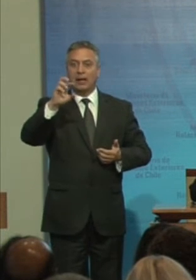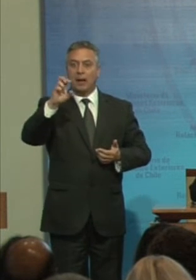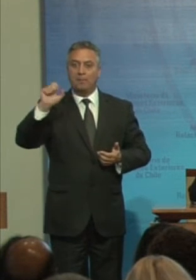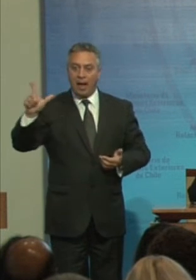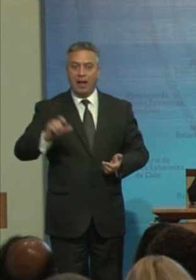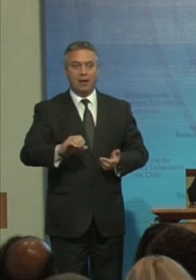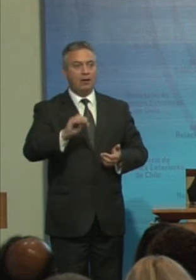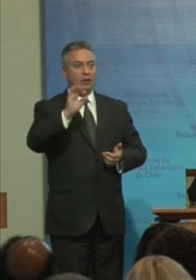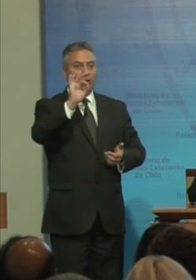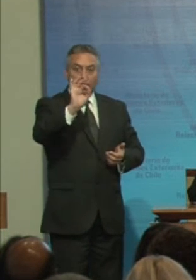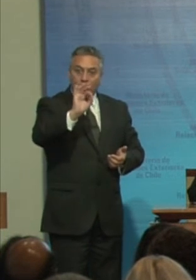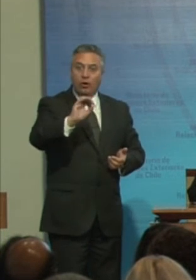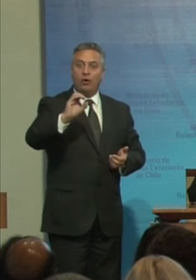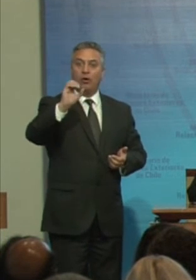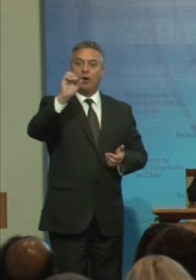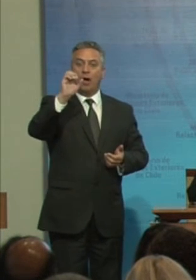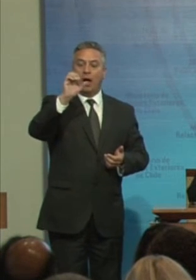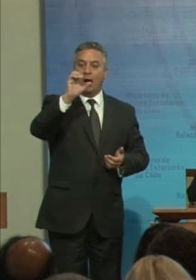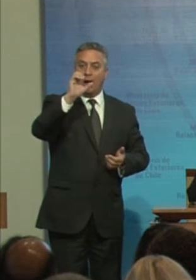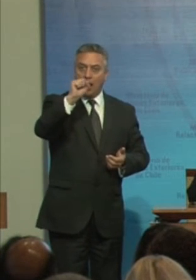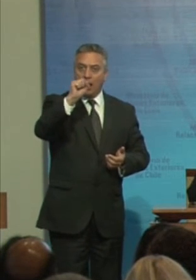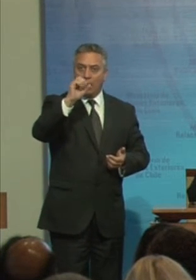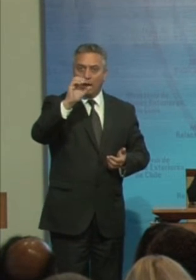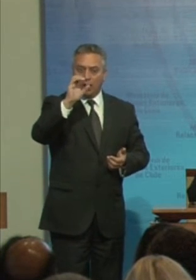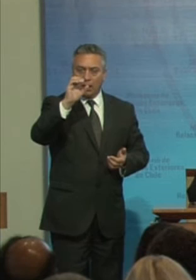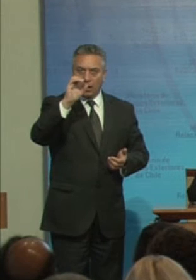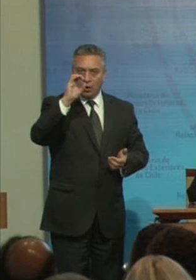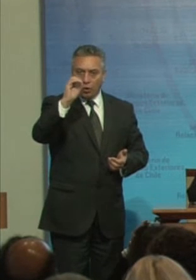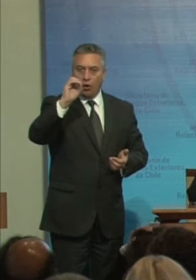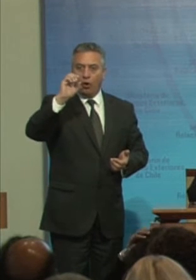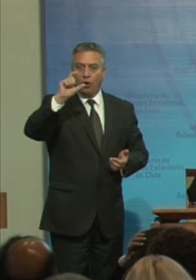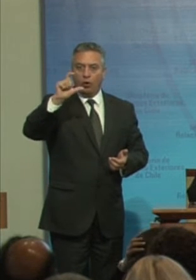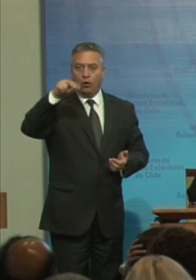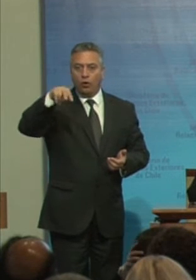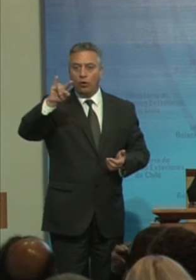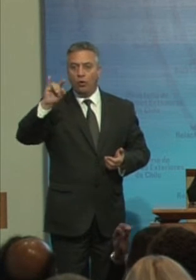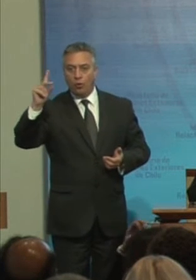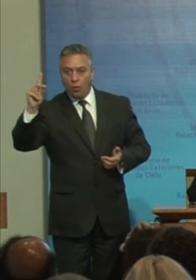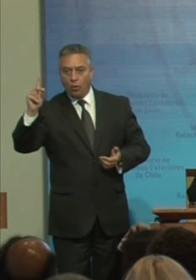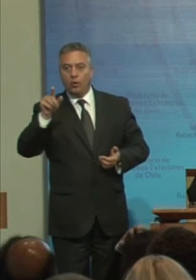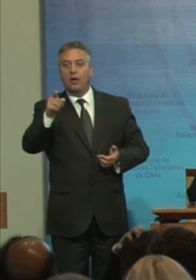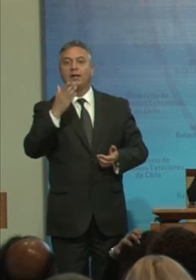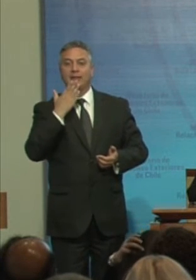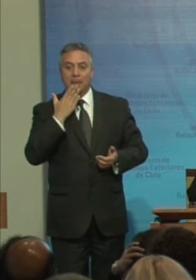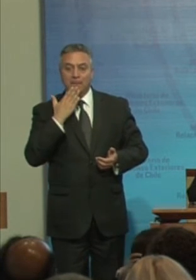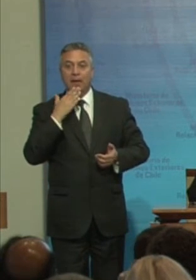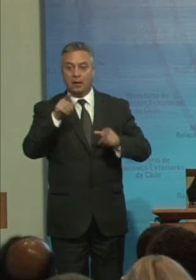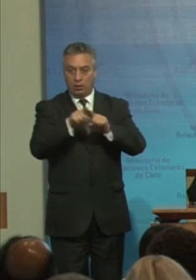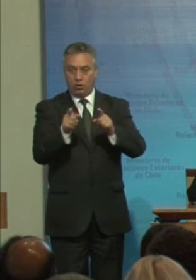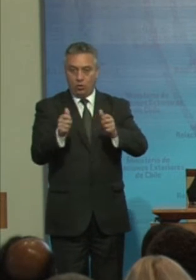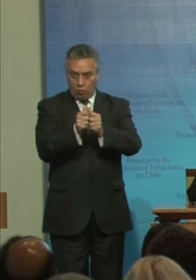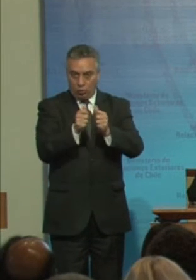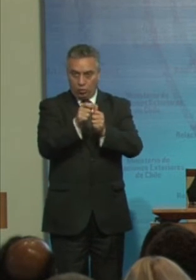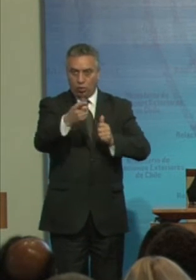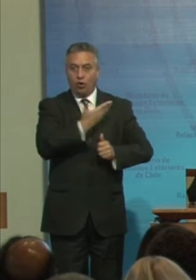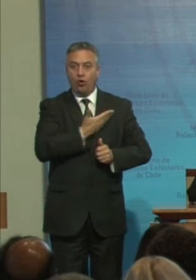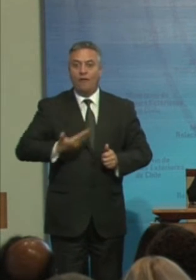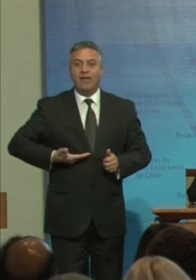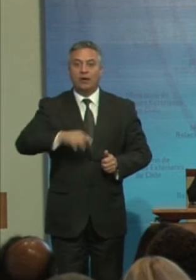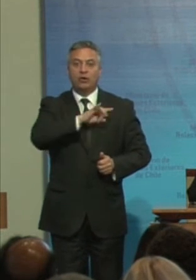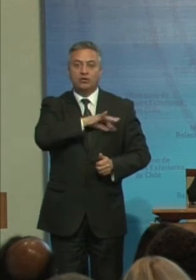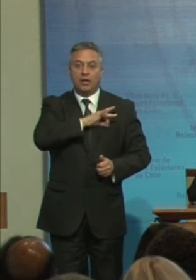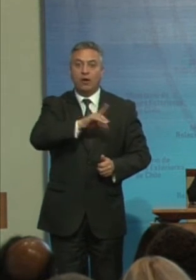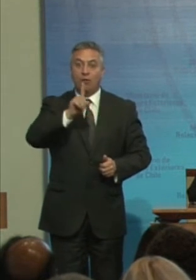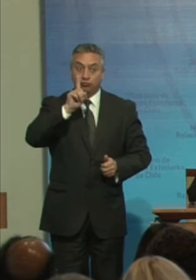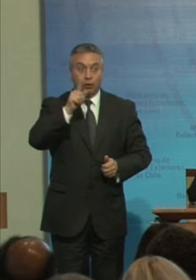Algunas presencial Y otras virtualmente Junto a las autoridades Del gobierno chileno Que están aquí Y